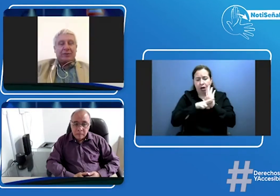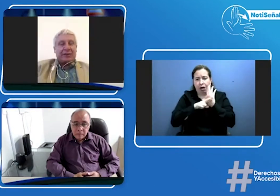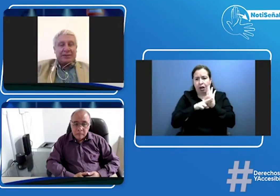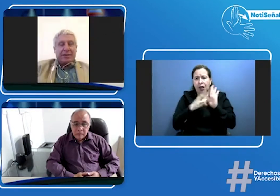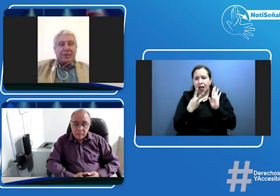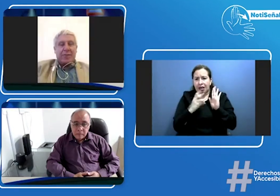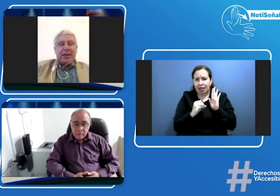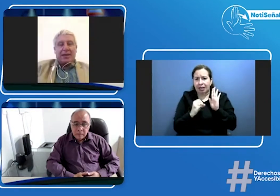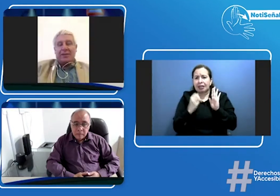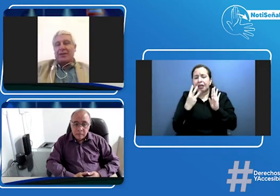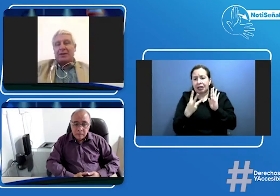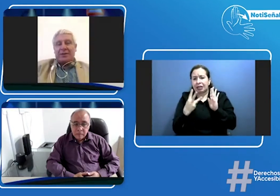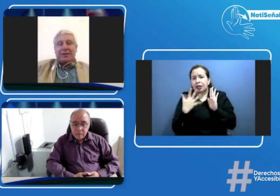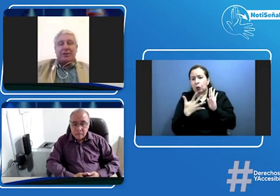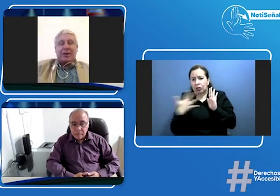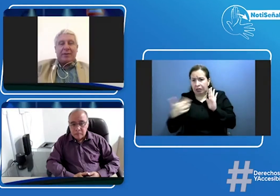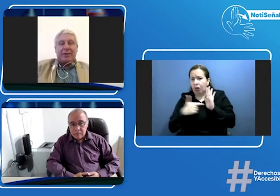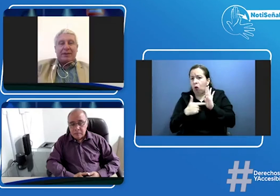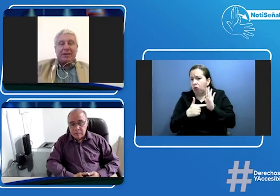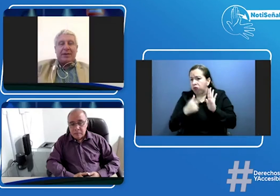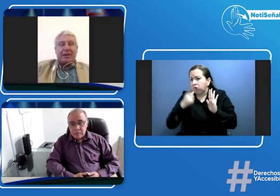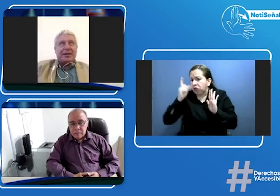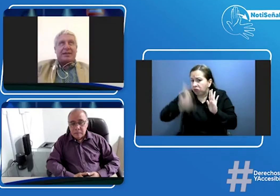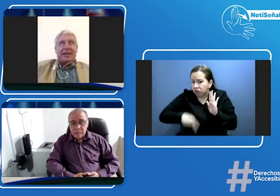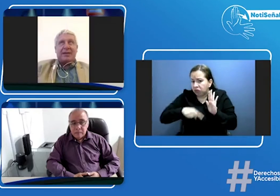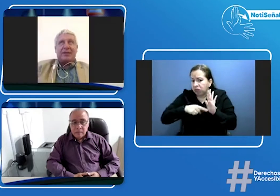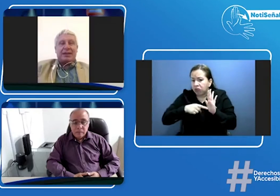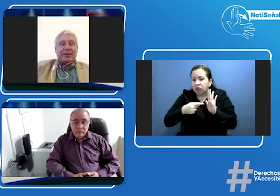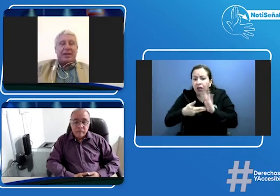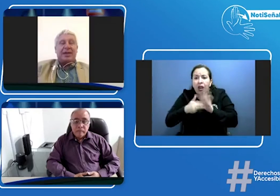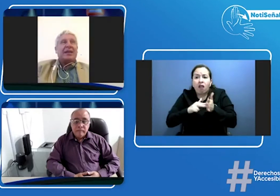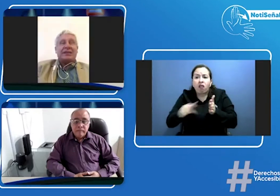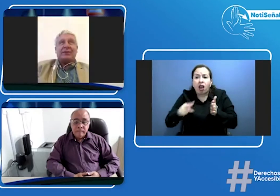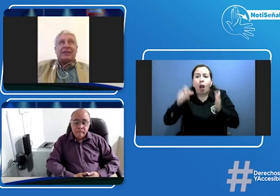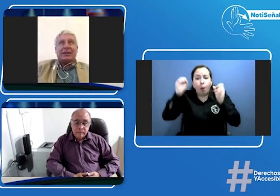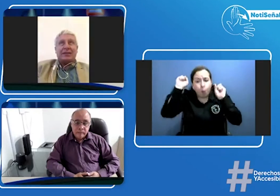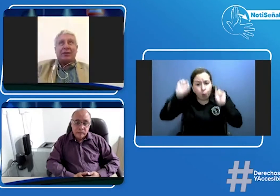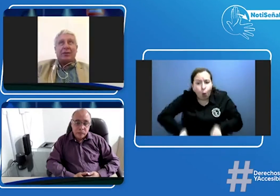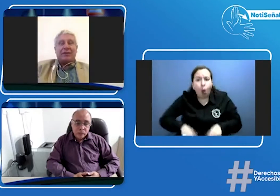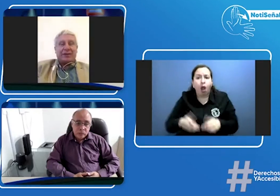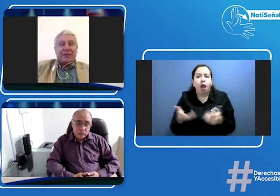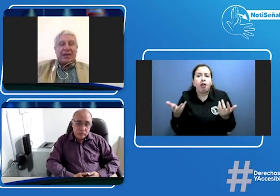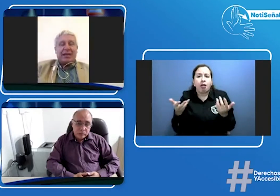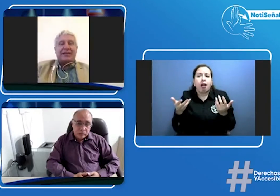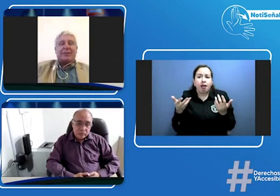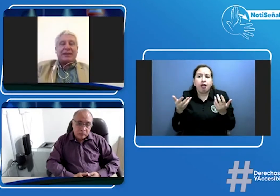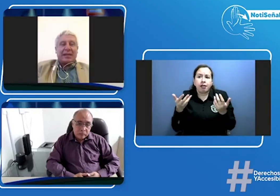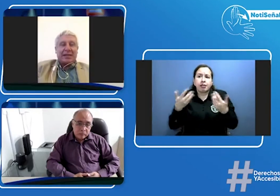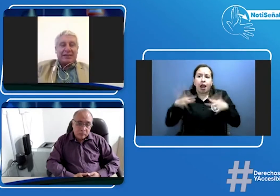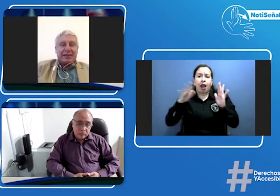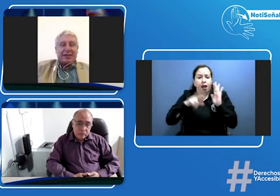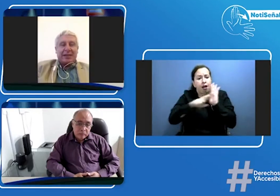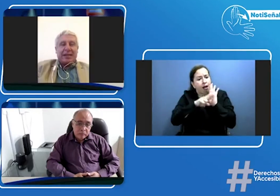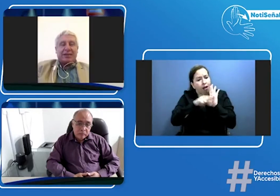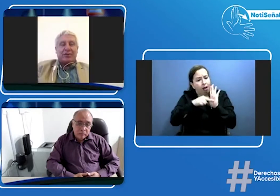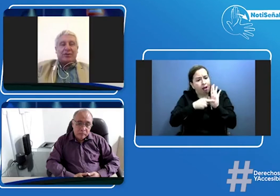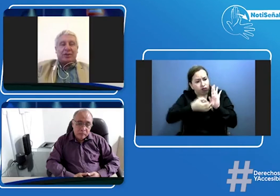30355 que definitivamente es lo que va a permitir que se efective se vuelve efectiva y se materialice la resolución